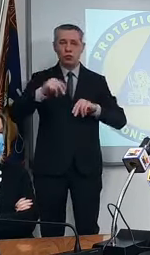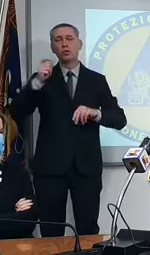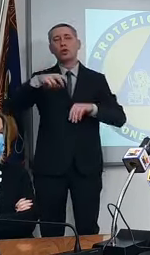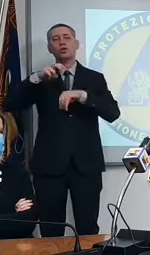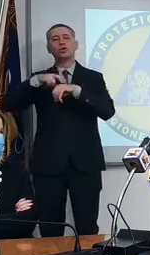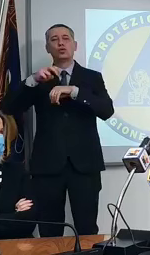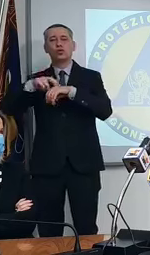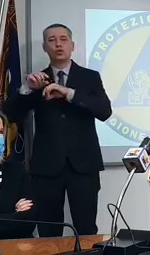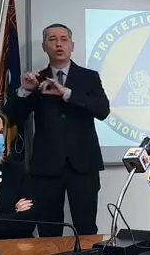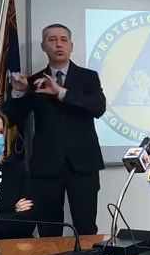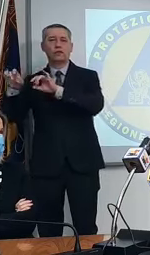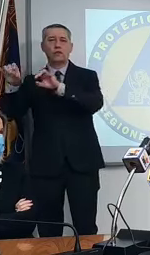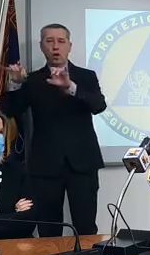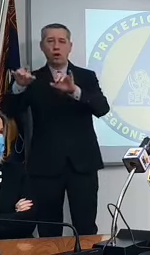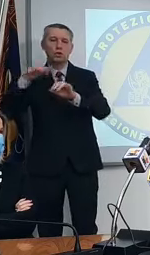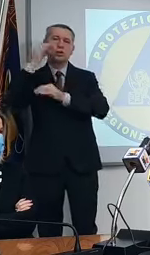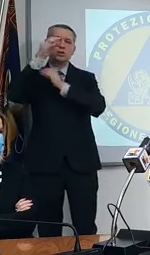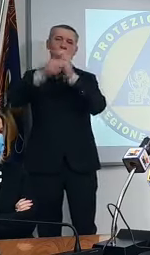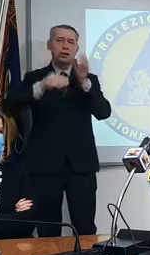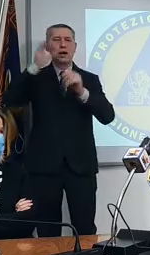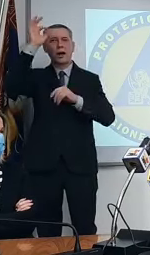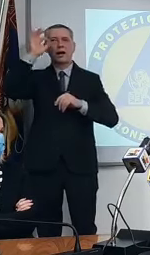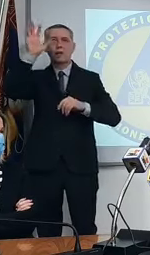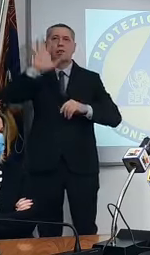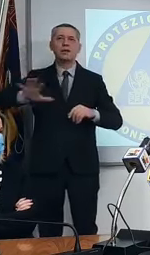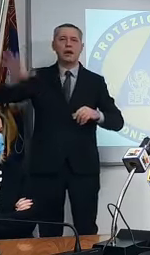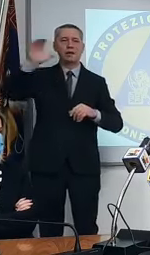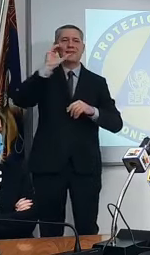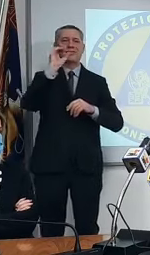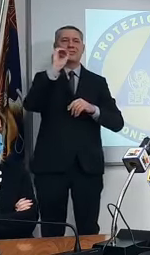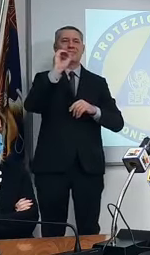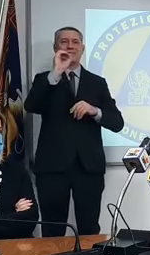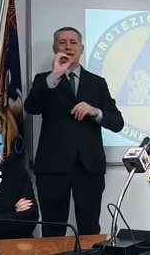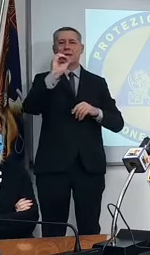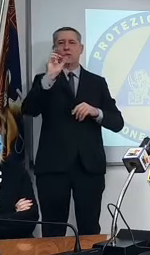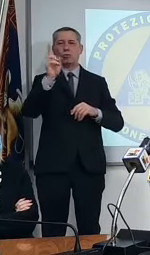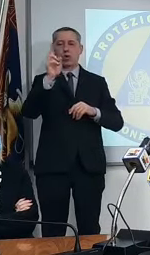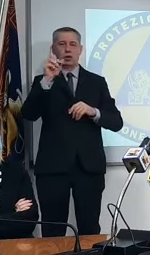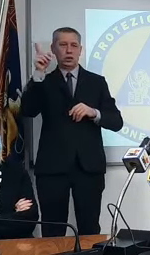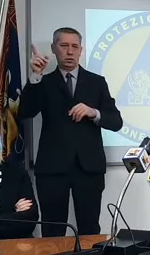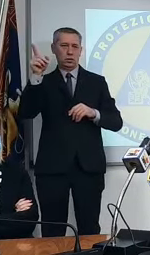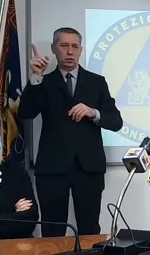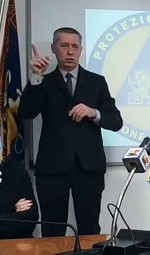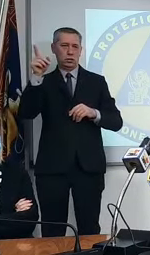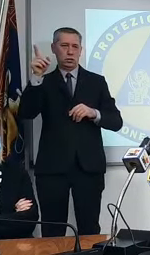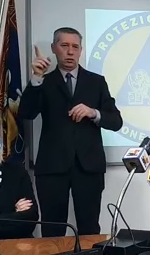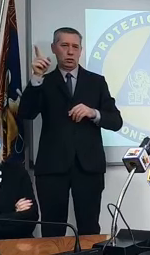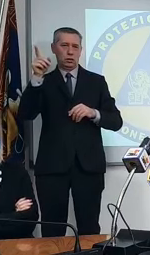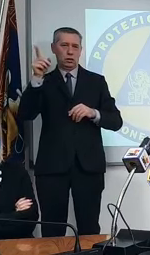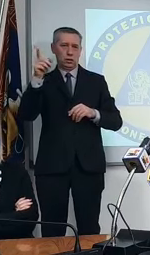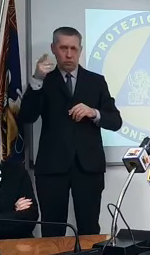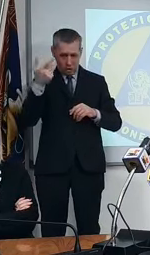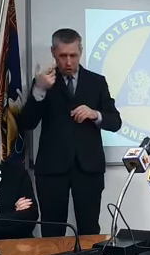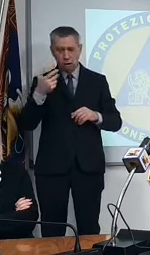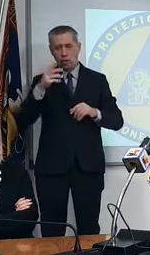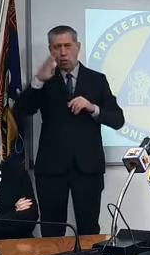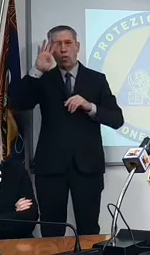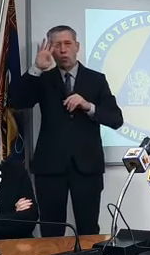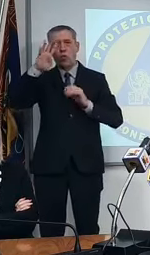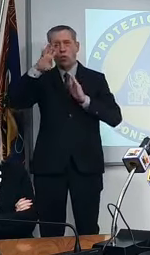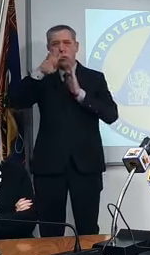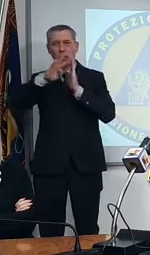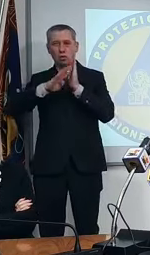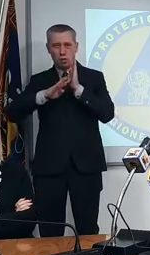poteosi della Gran Bretagna cioè la Gran Bretagna ha zero morti ha fatto 130.000 morti la Gran Bretagna e ha fatto 4 mesi di lockdown